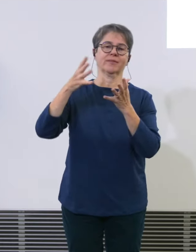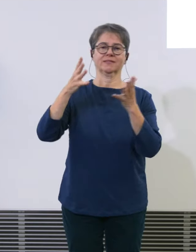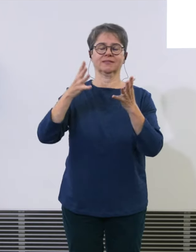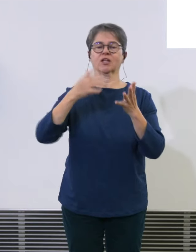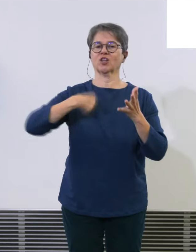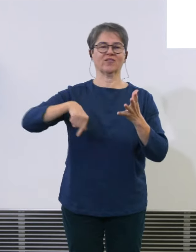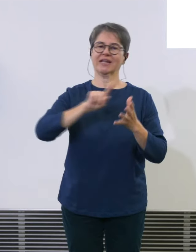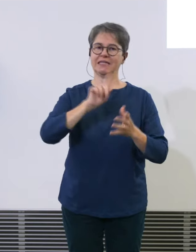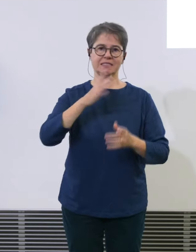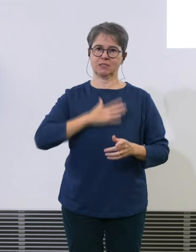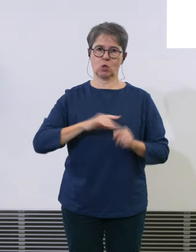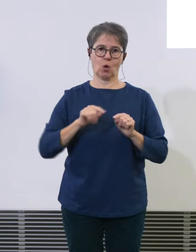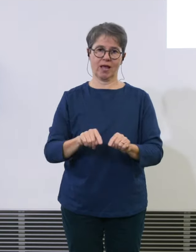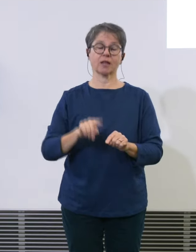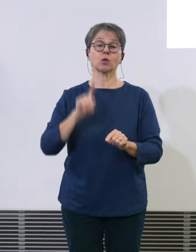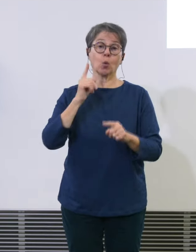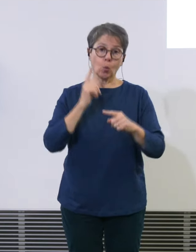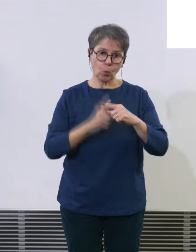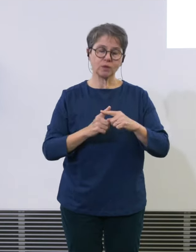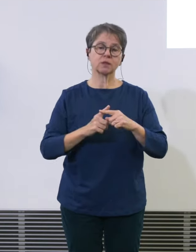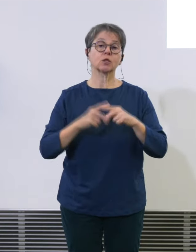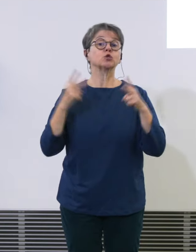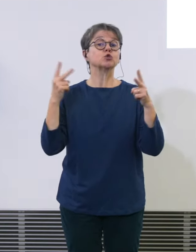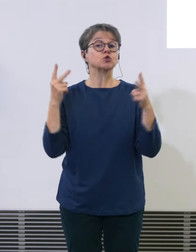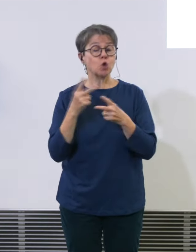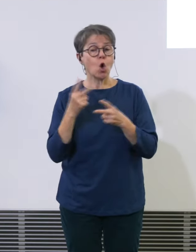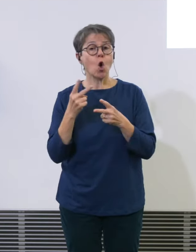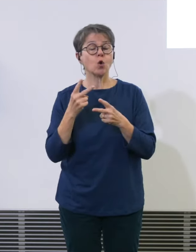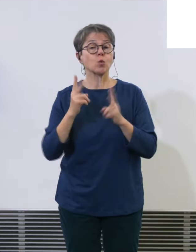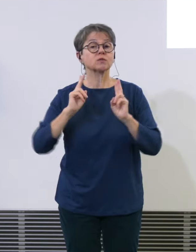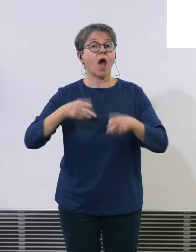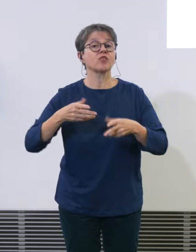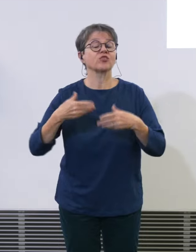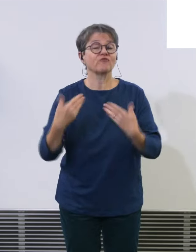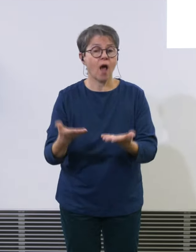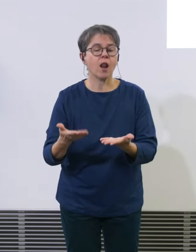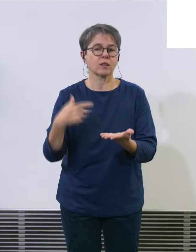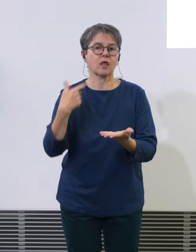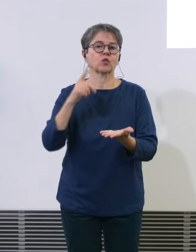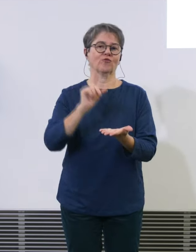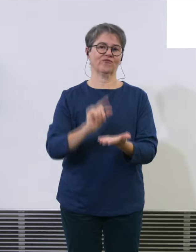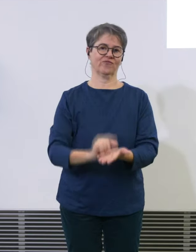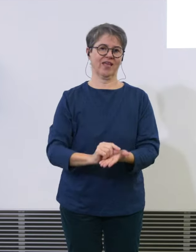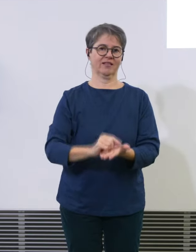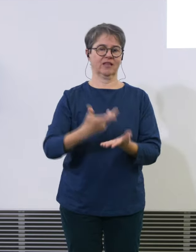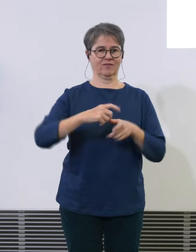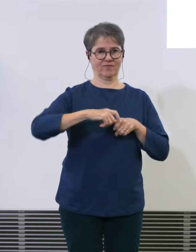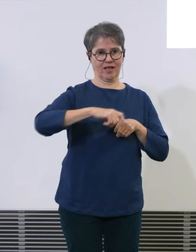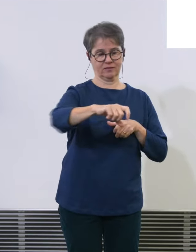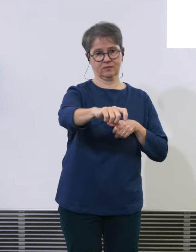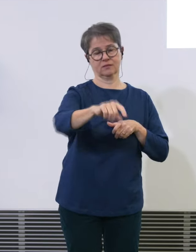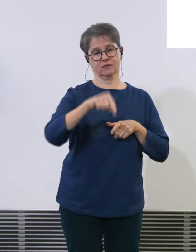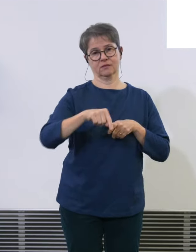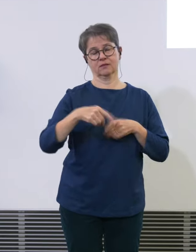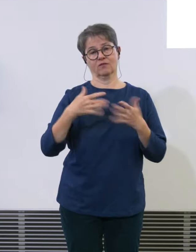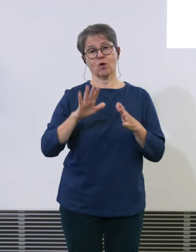Stärungsanfälligkeit wird verringert, das ist natürlich auch für das ganze System und für die Nachbarn des Flugplatzes auch